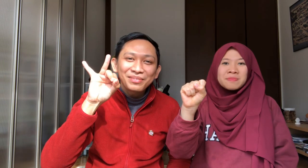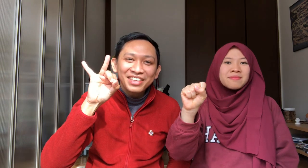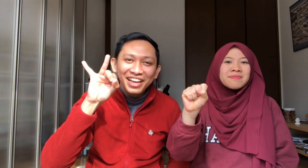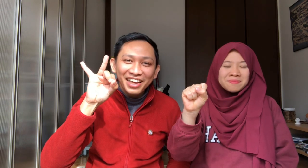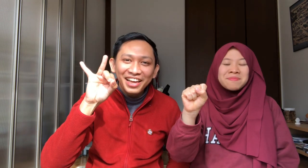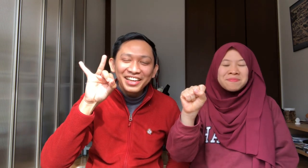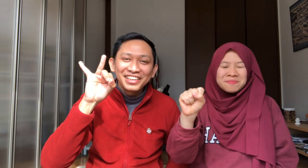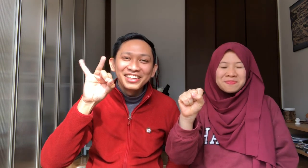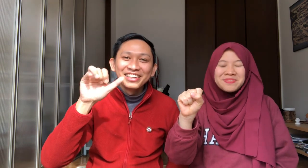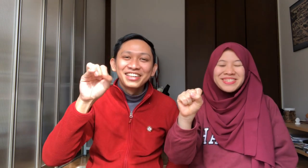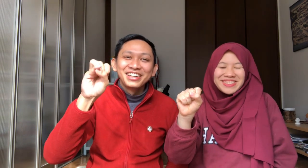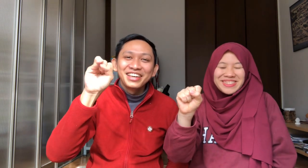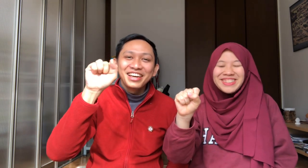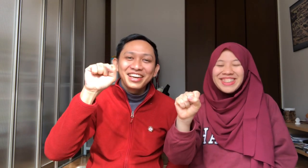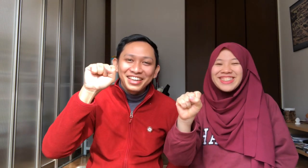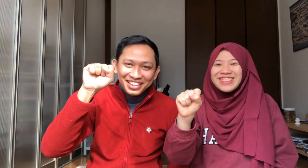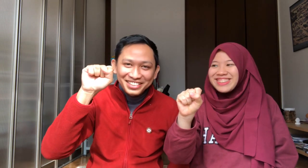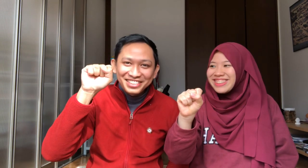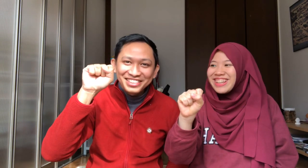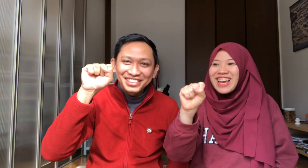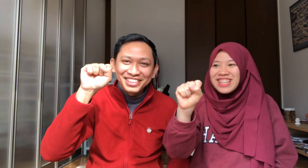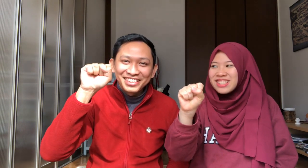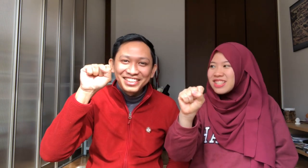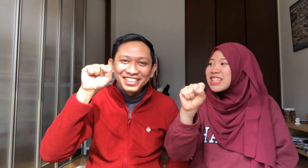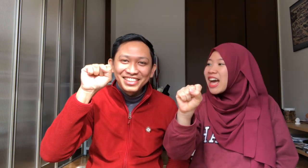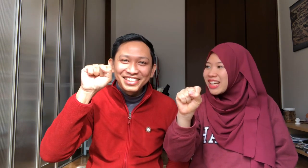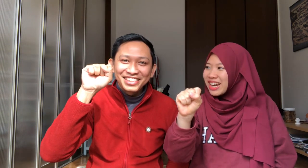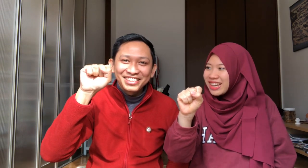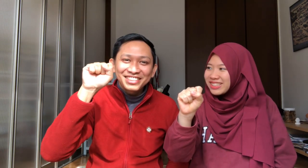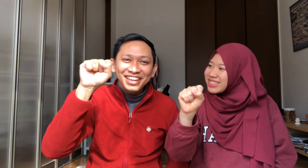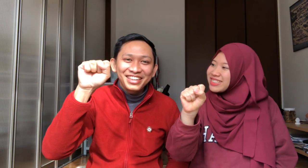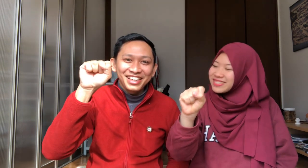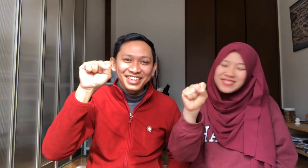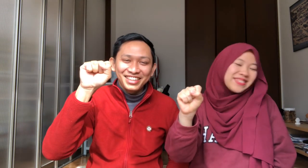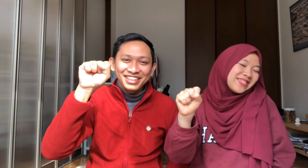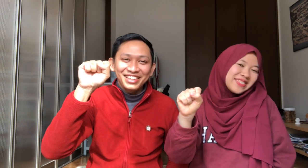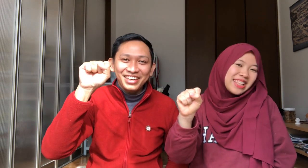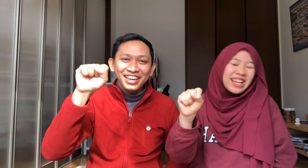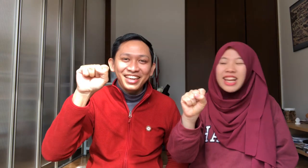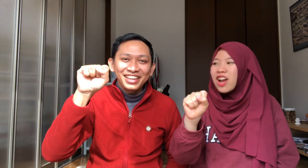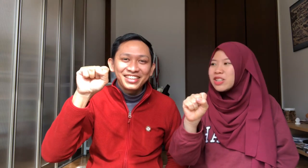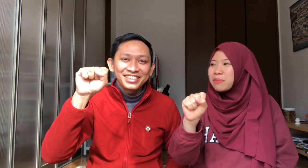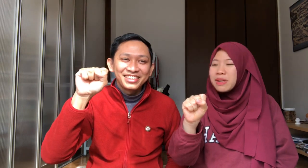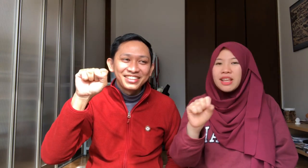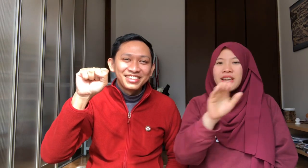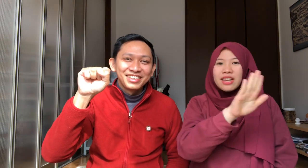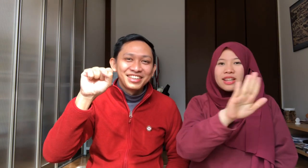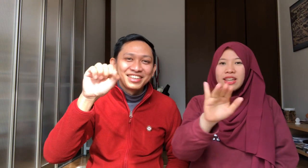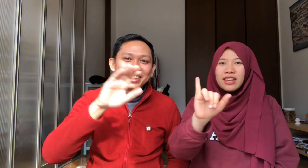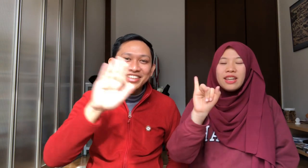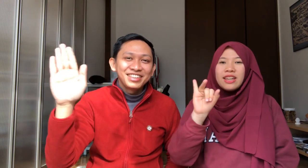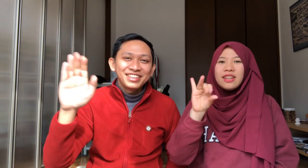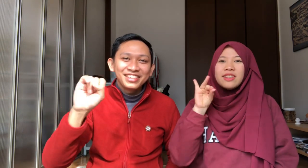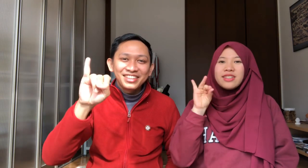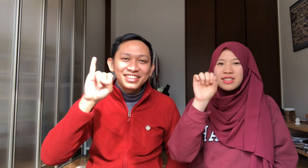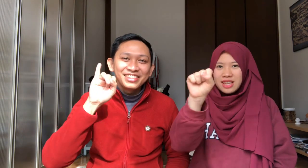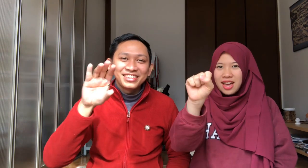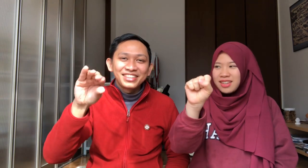sampe salah ya S S Sa, gede Sa, gede Oke Jadi, kalau cepet Di Di Sa